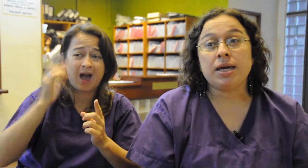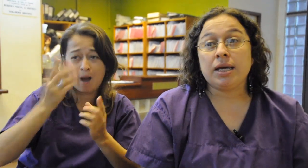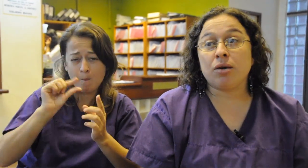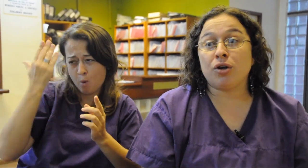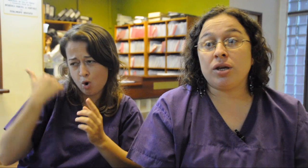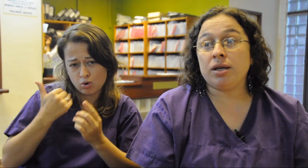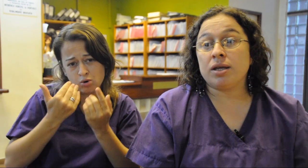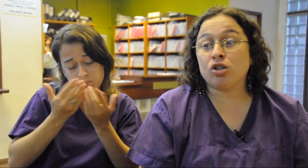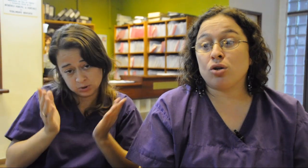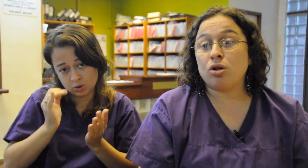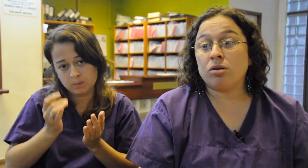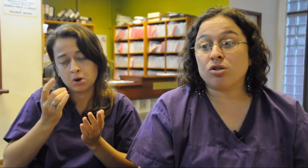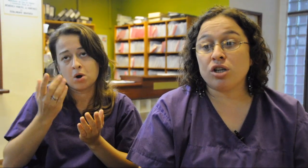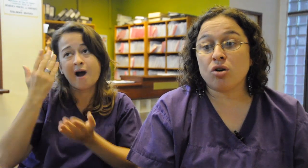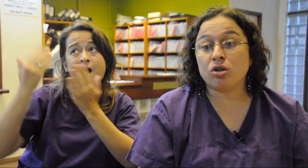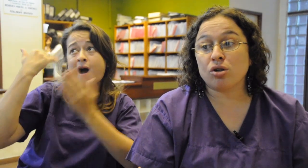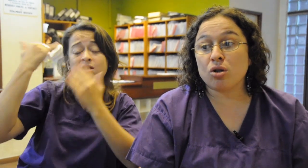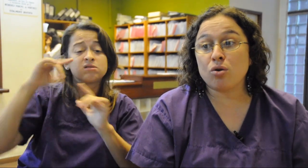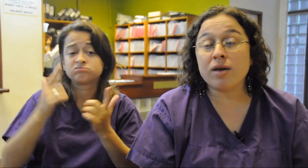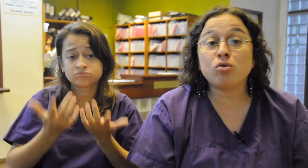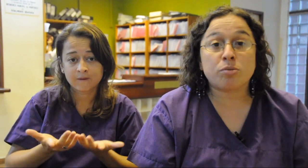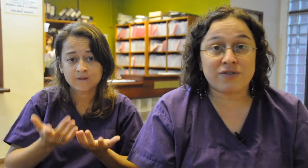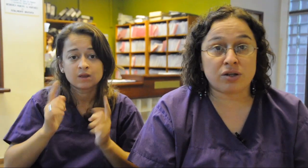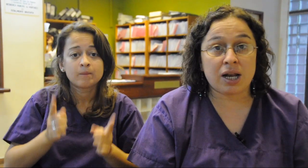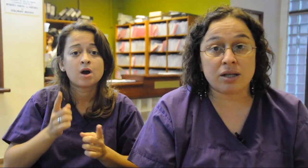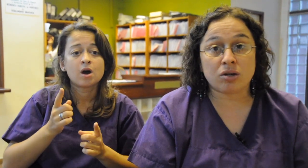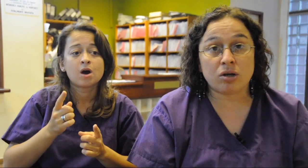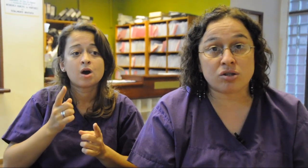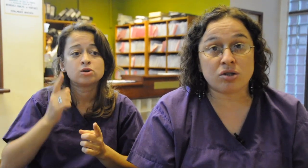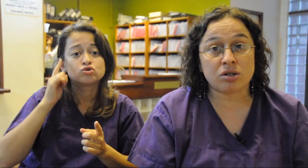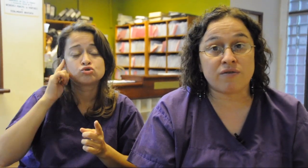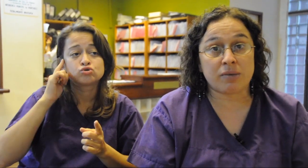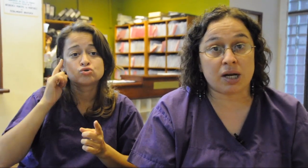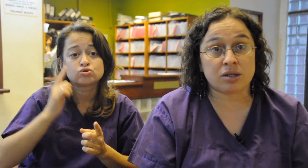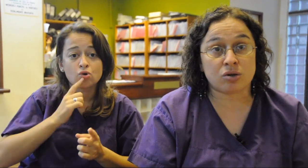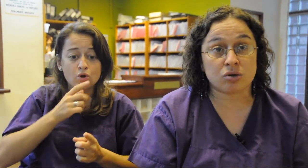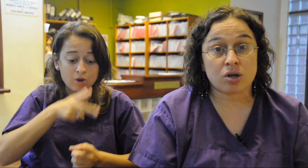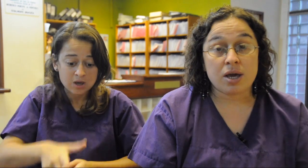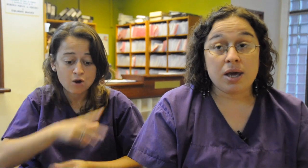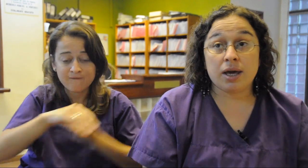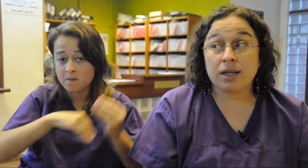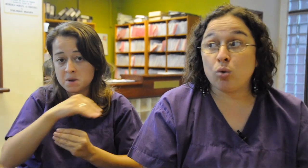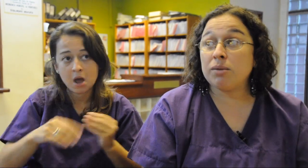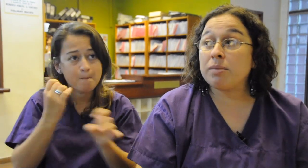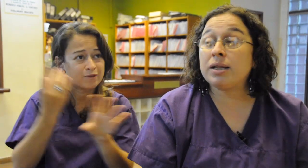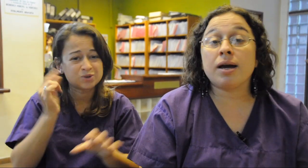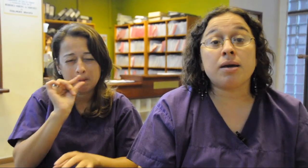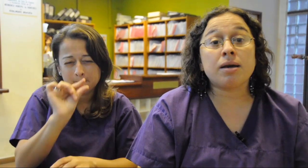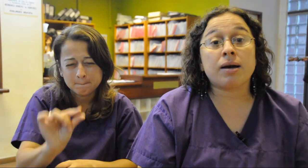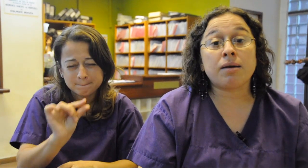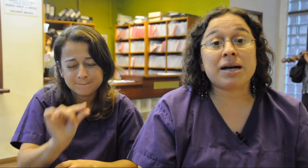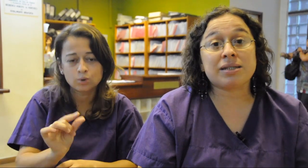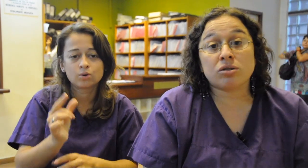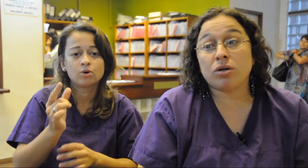y bueno, y de hecho los hijos de los sordos, no hay muchos profesionales dentro de los hijos y los familiares de sordos. Últimamente